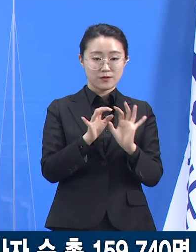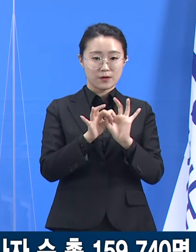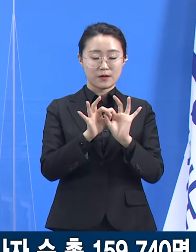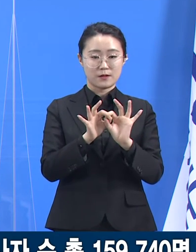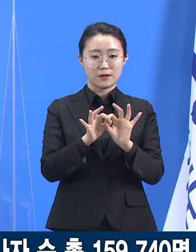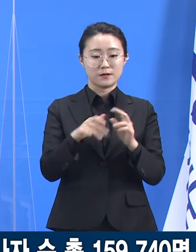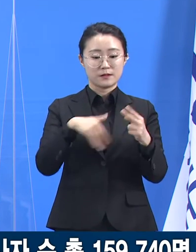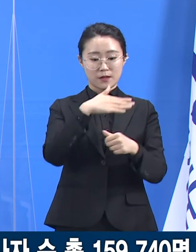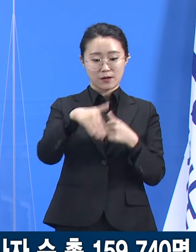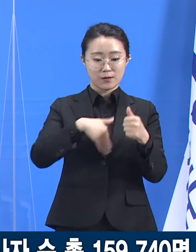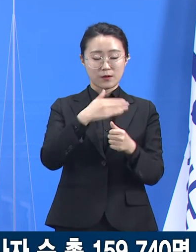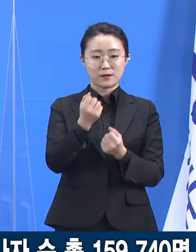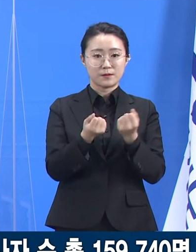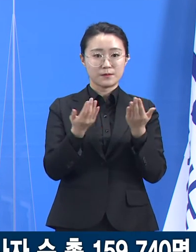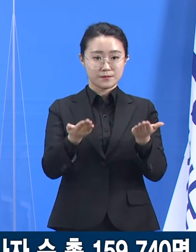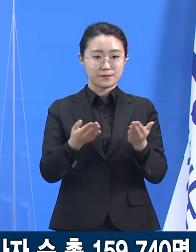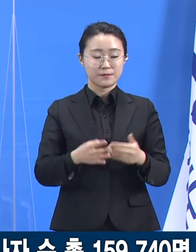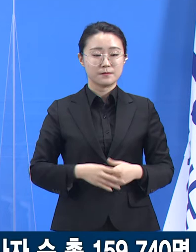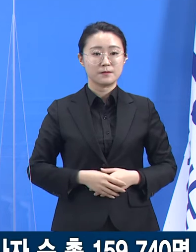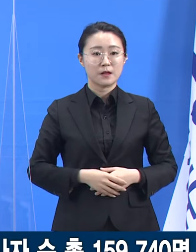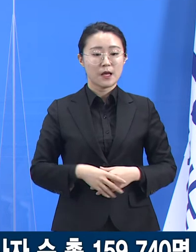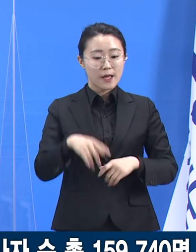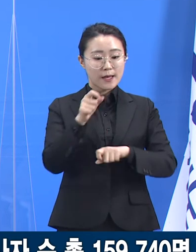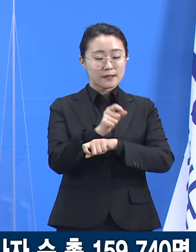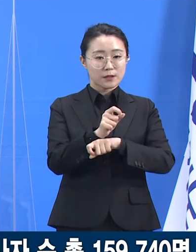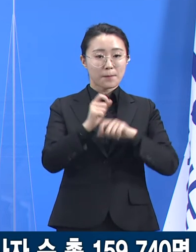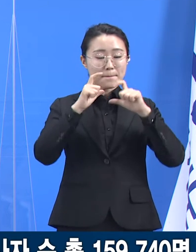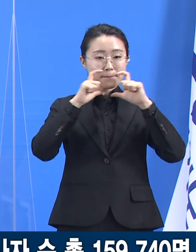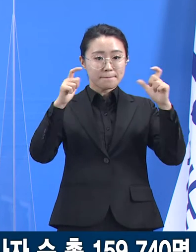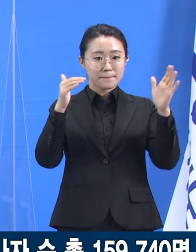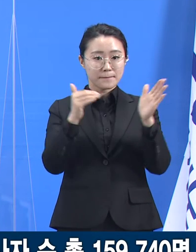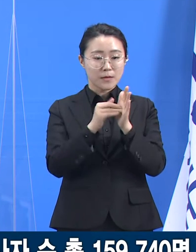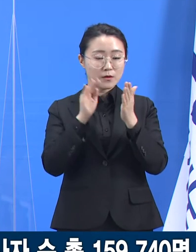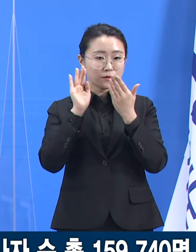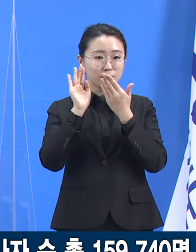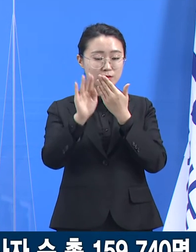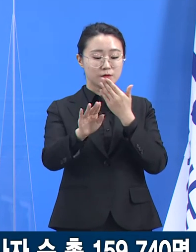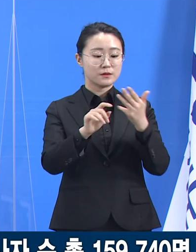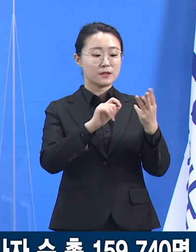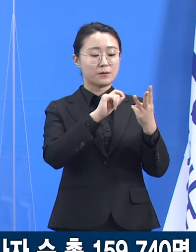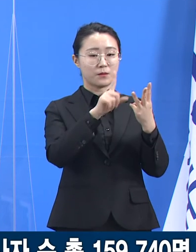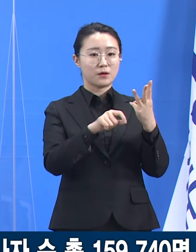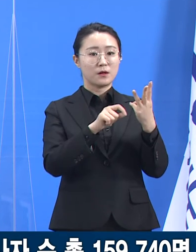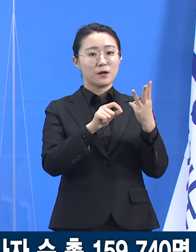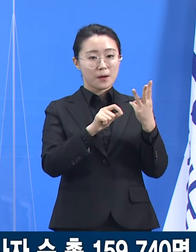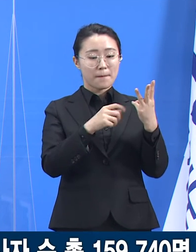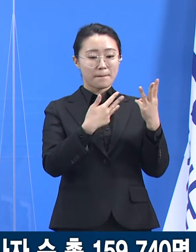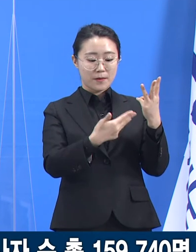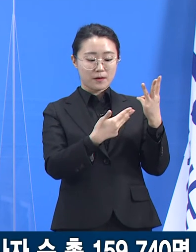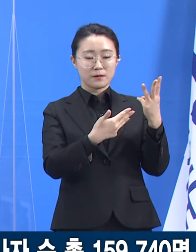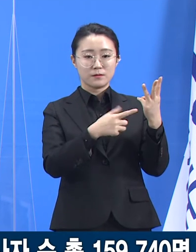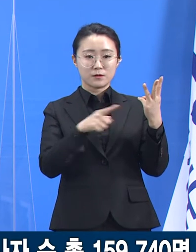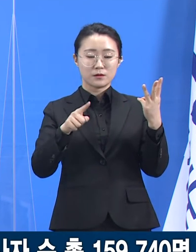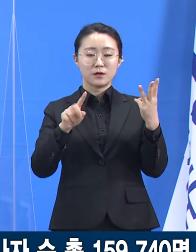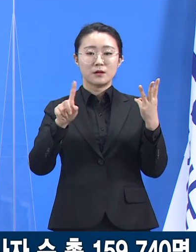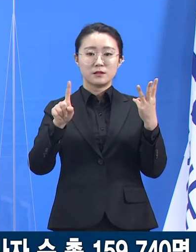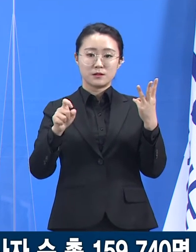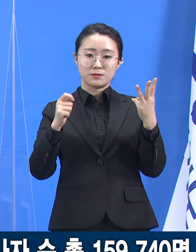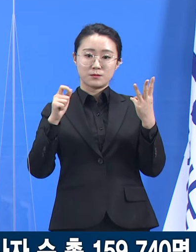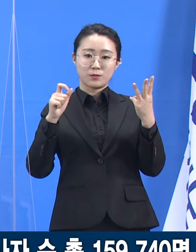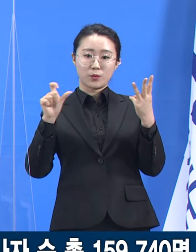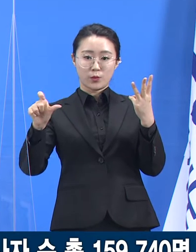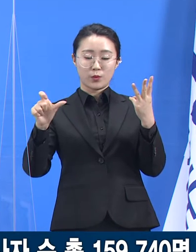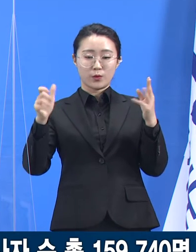행정명령이 발동된 3월 8일부터 15일까지 8일간 도내 외국인 검사자 수는